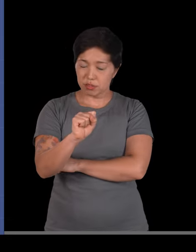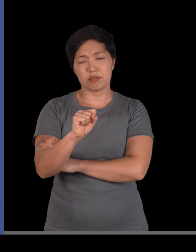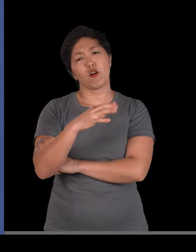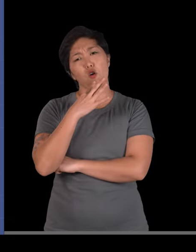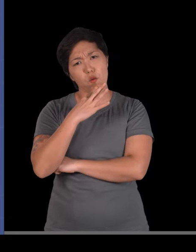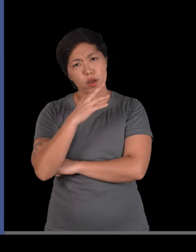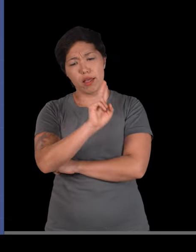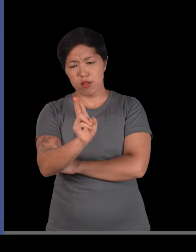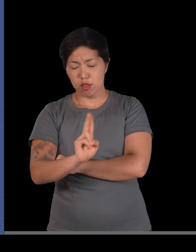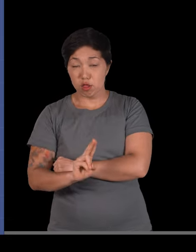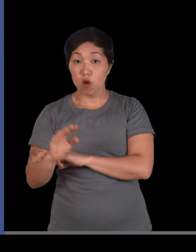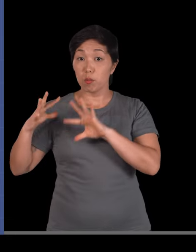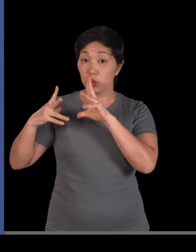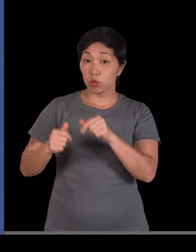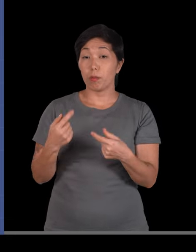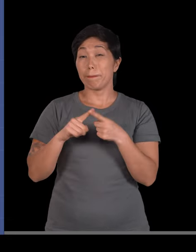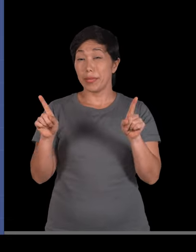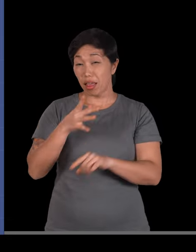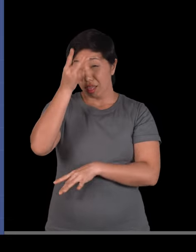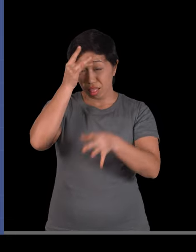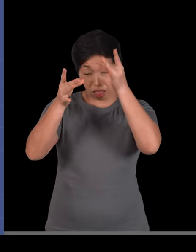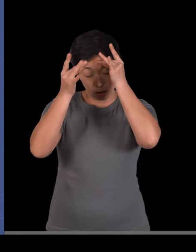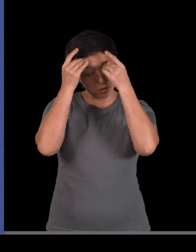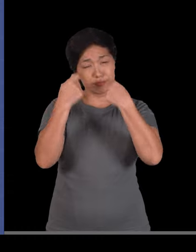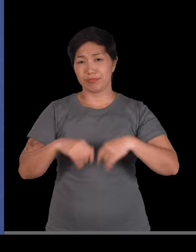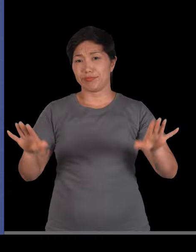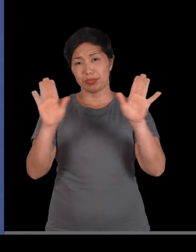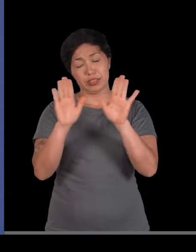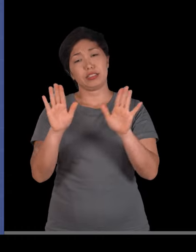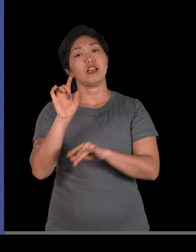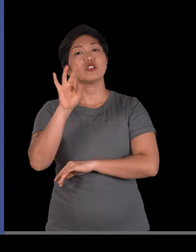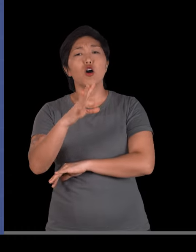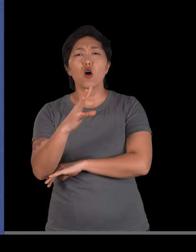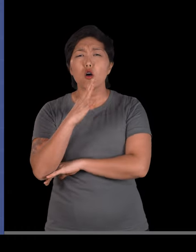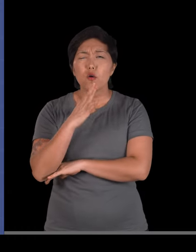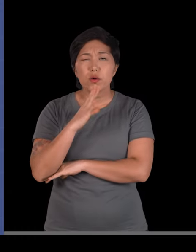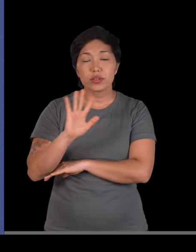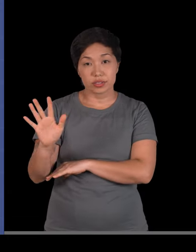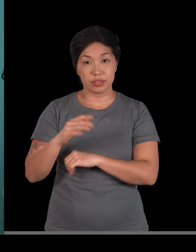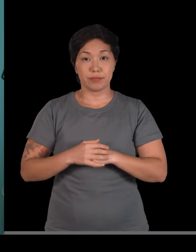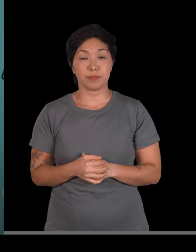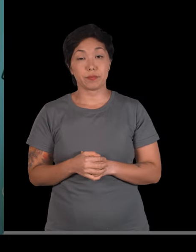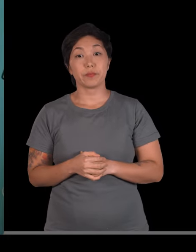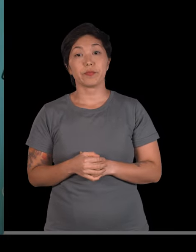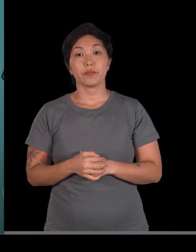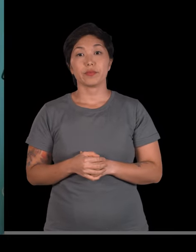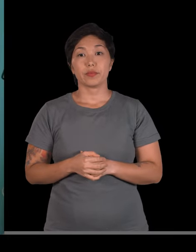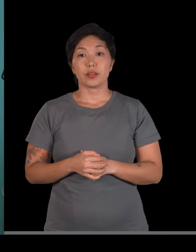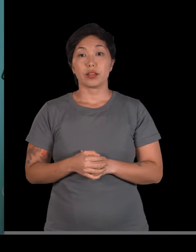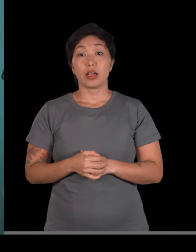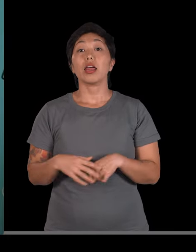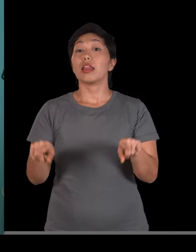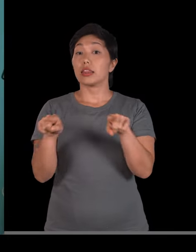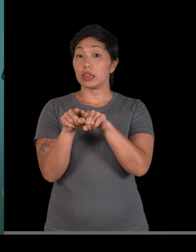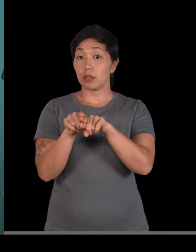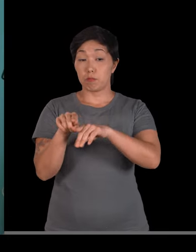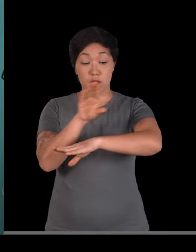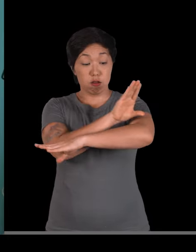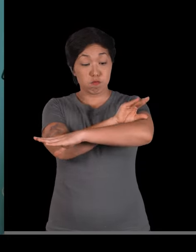Mas a priori normalmente não vai pedir pra você decorar não. Mas uma noção é sempre bom. E vale destacar. Que as nossas células